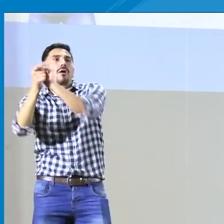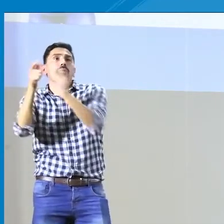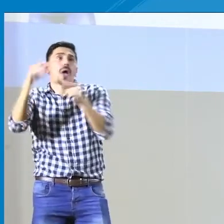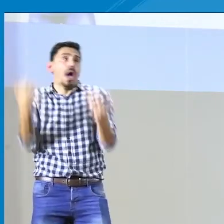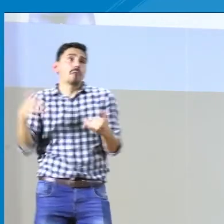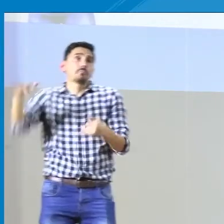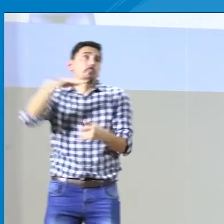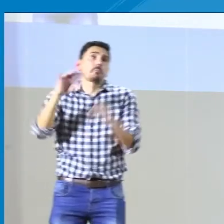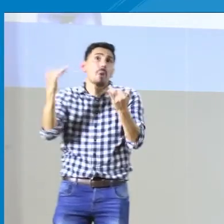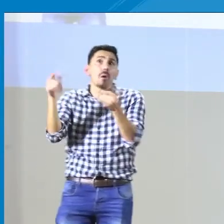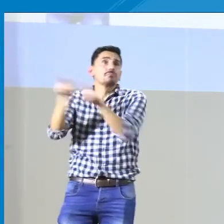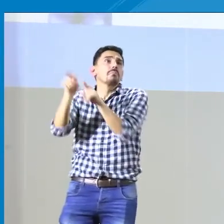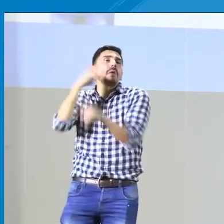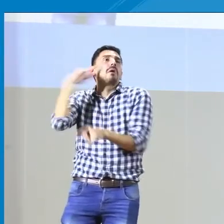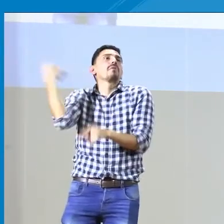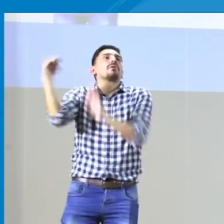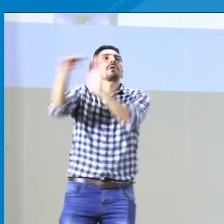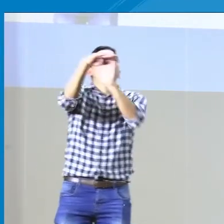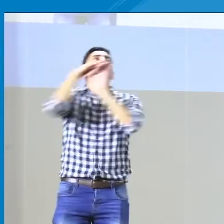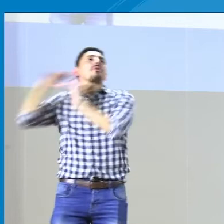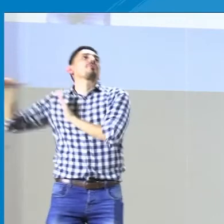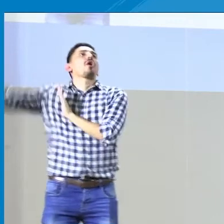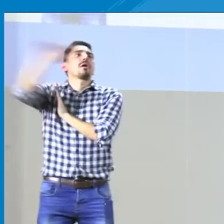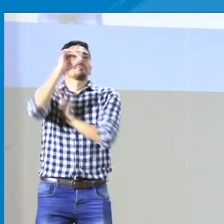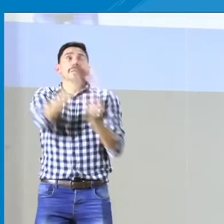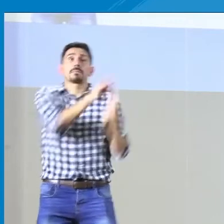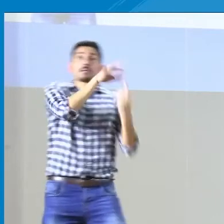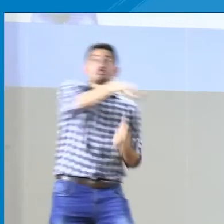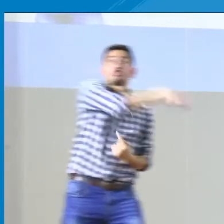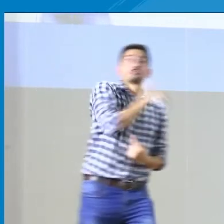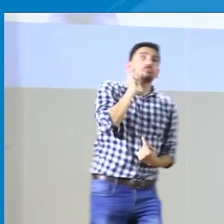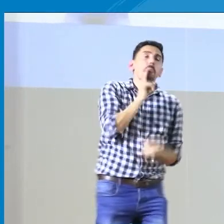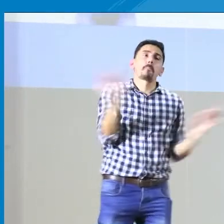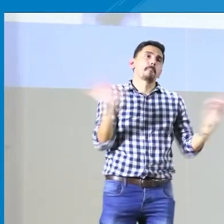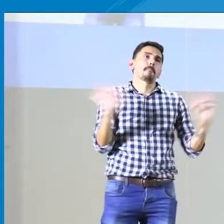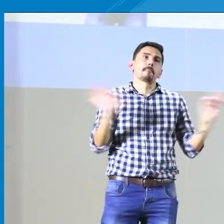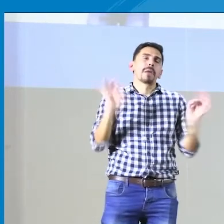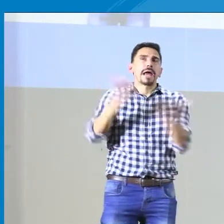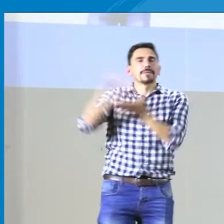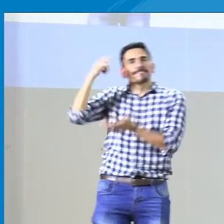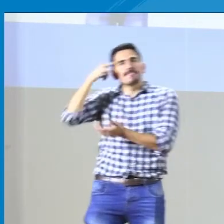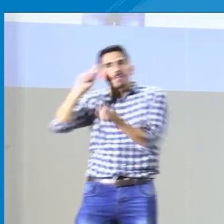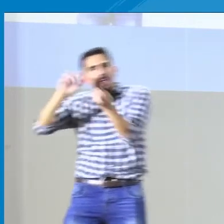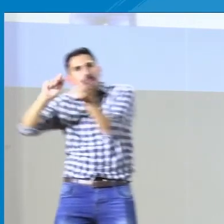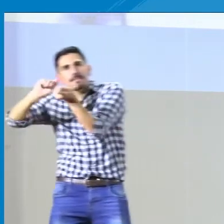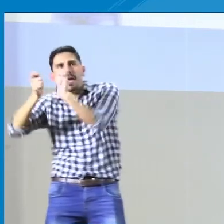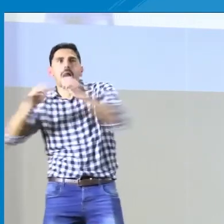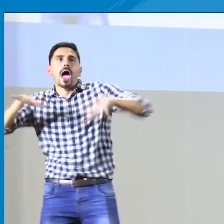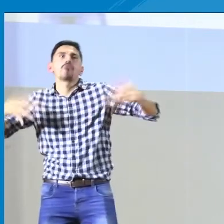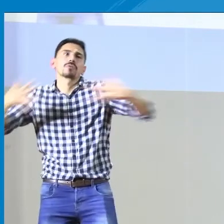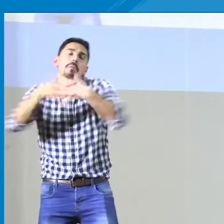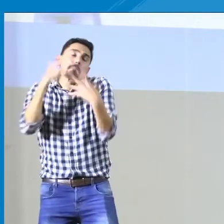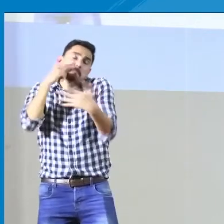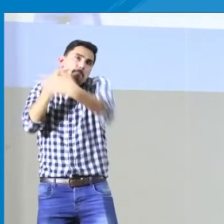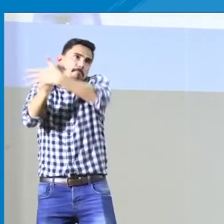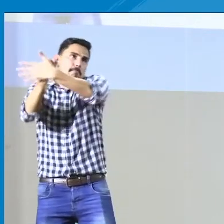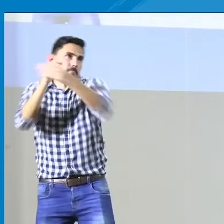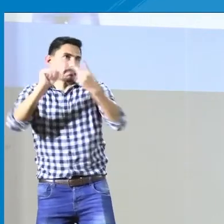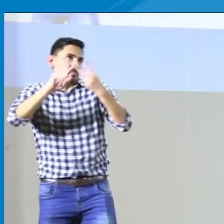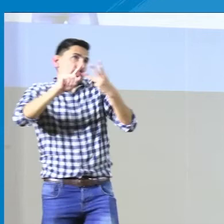a las personas sordas ingresar allí. Hay que hacer una estandarización, entonces hay que hacer unos cambios, unos